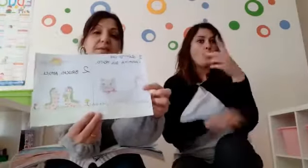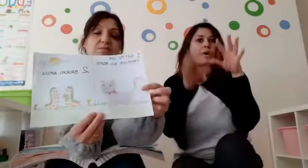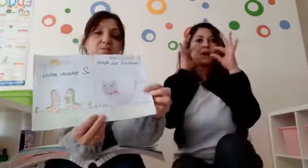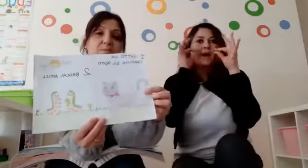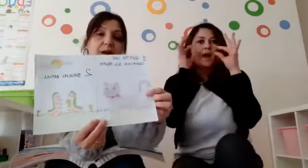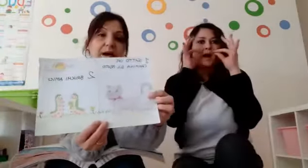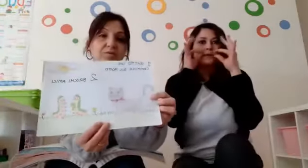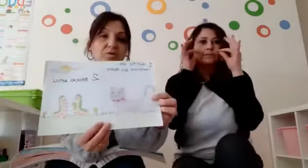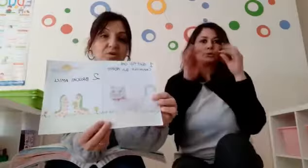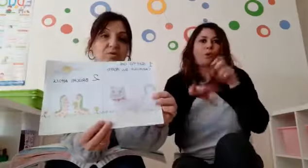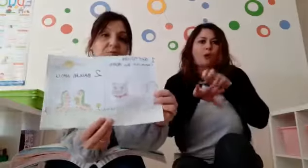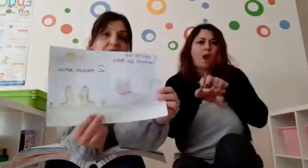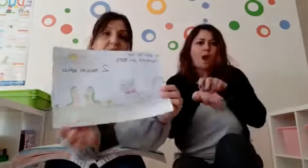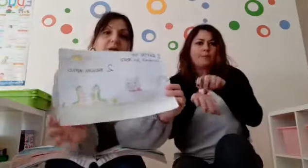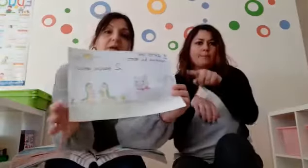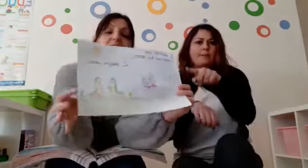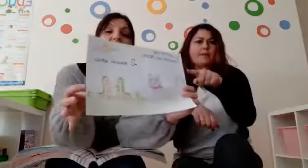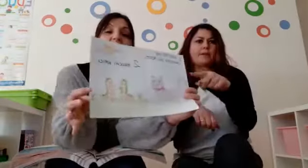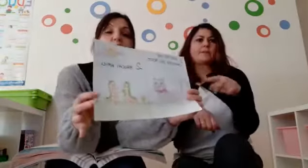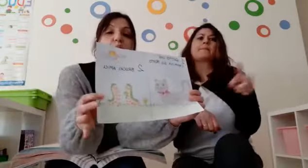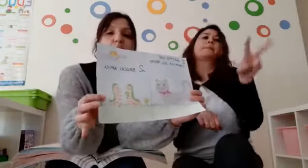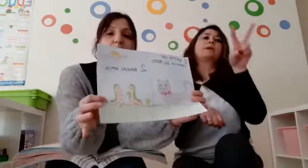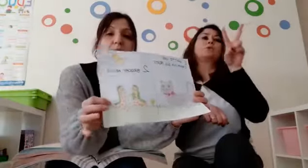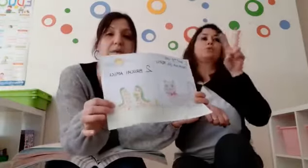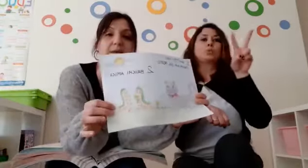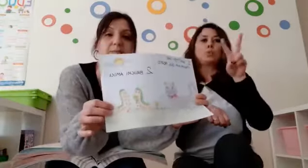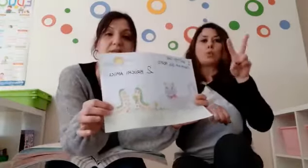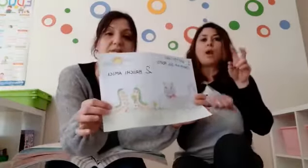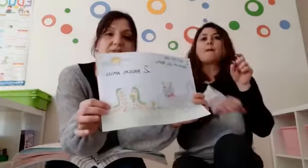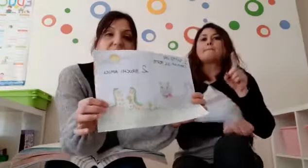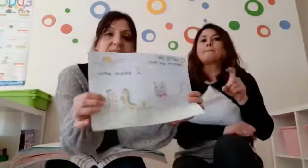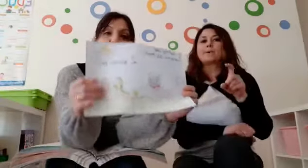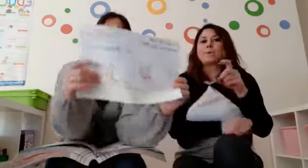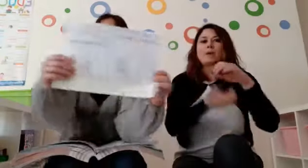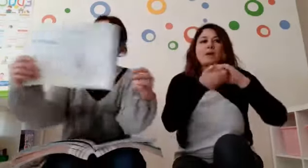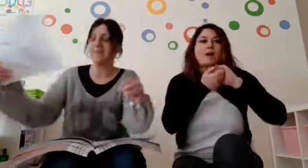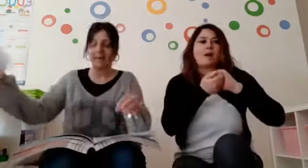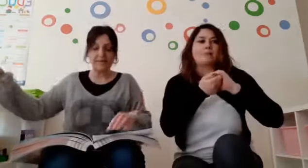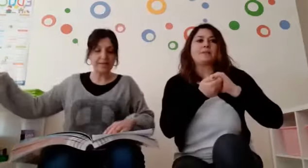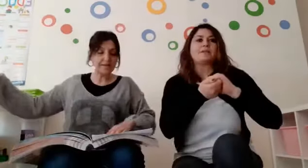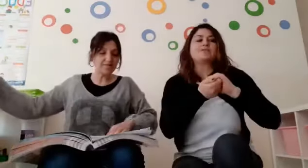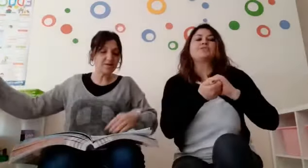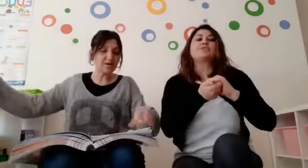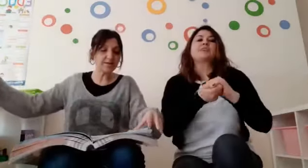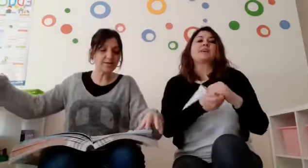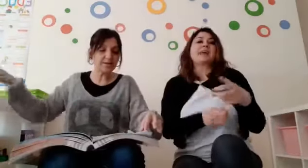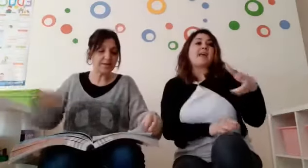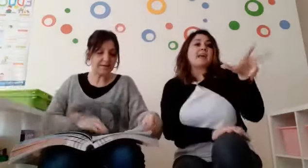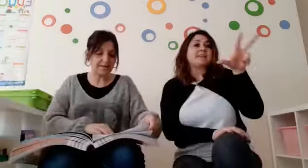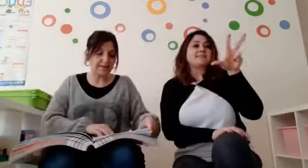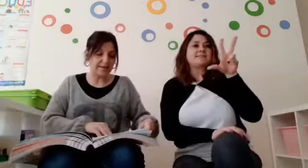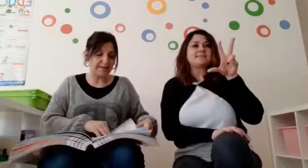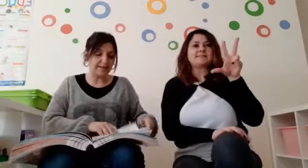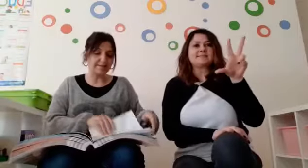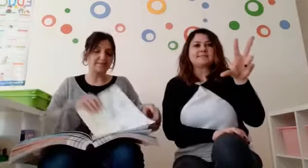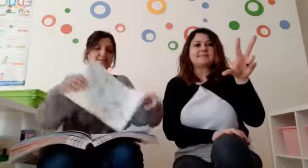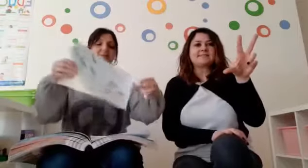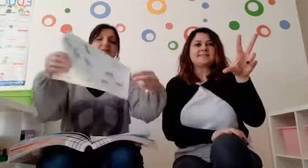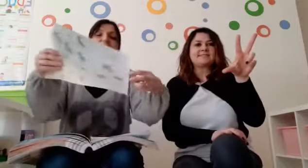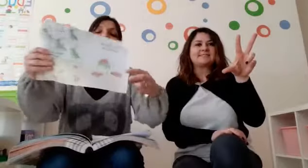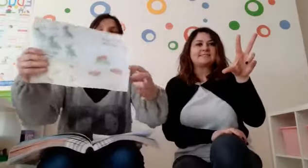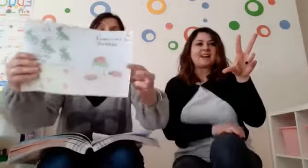cammina sul prato, i due bruchi amici ed arrivano anche le